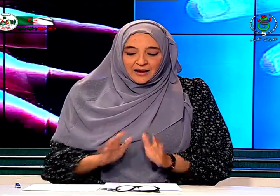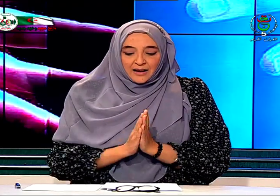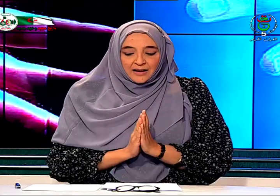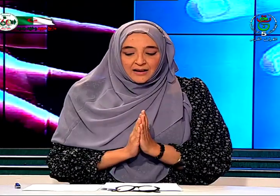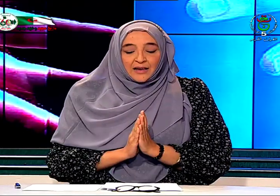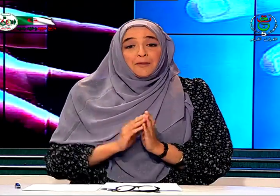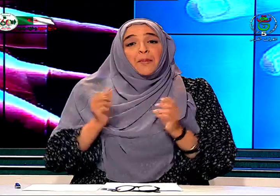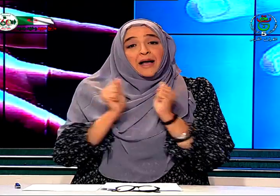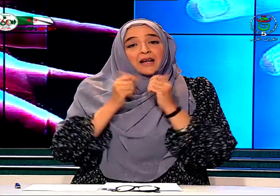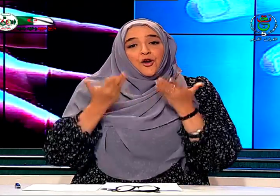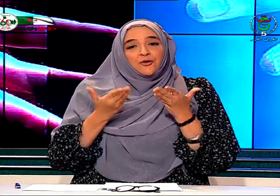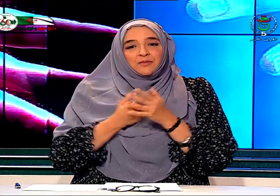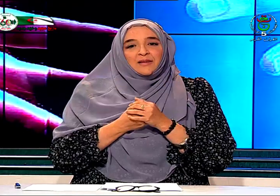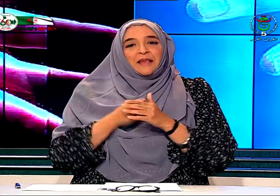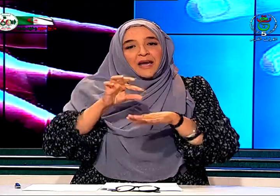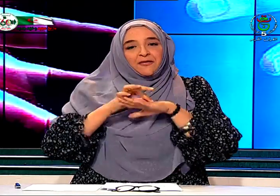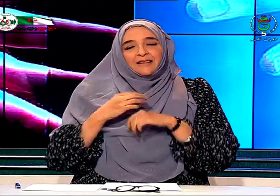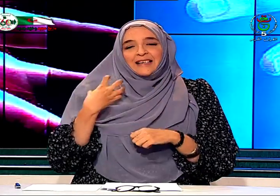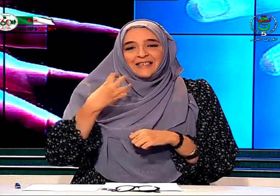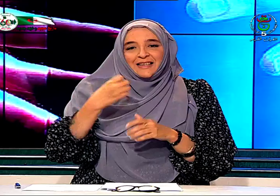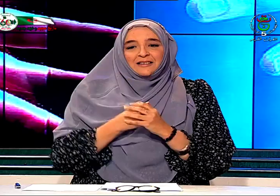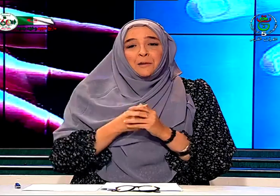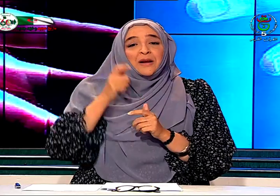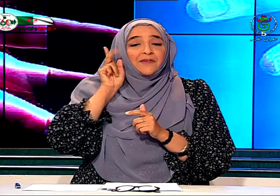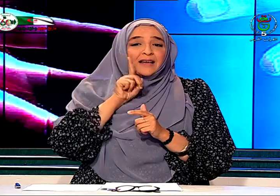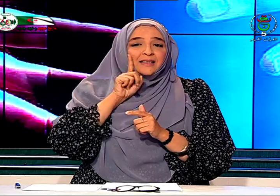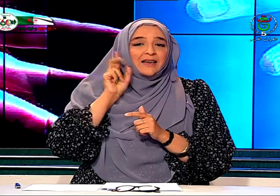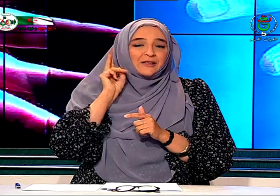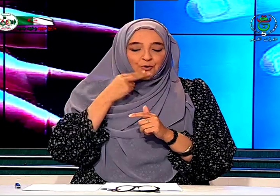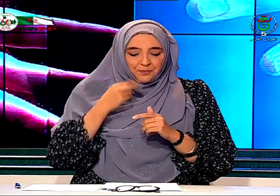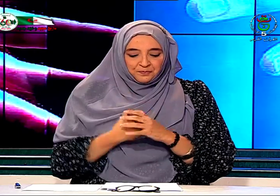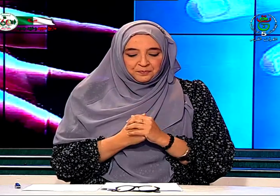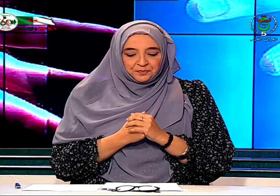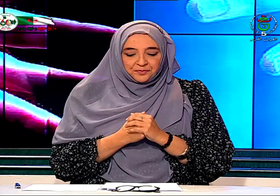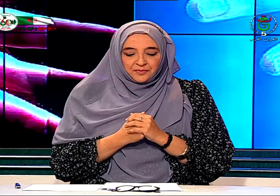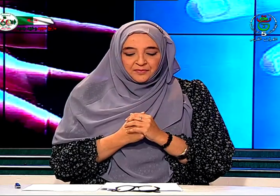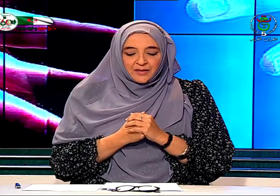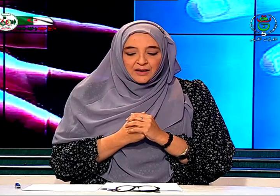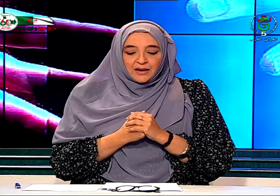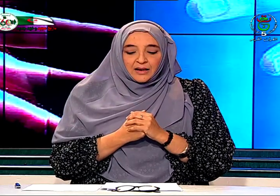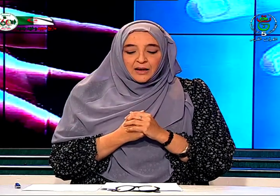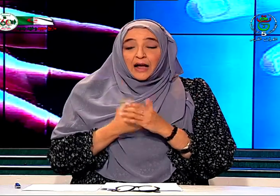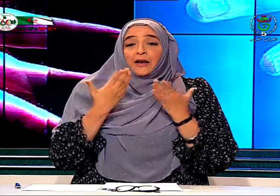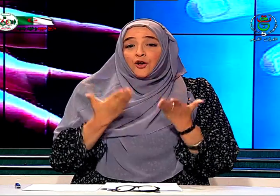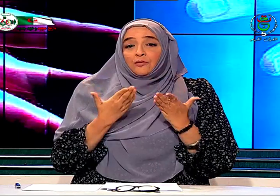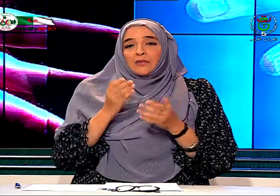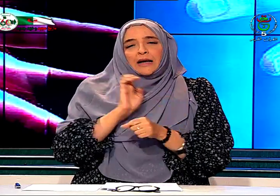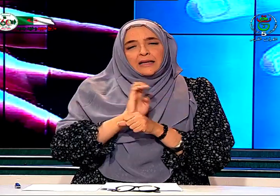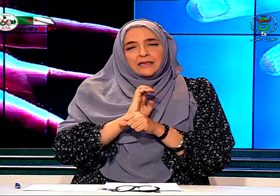معنا اليوم ضيفات عزيزات من فئة الصم اليوم الحصة